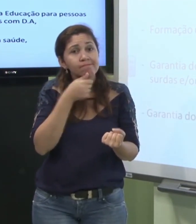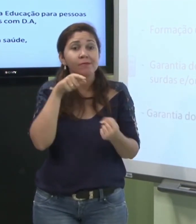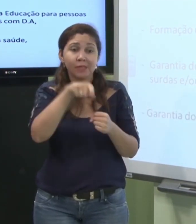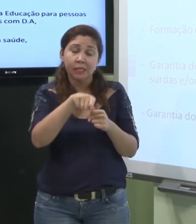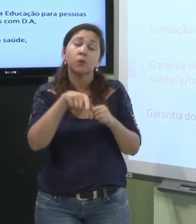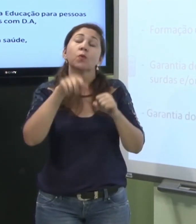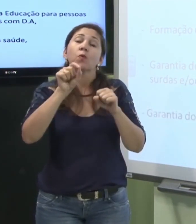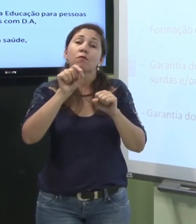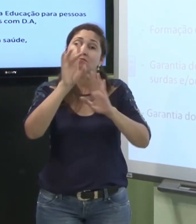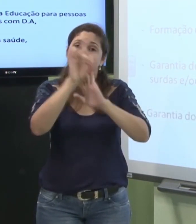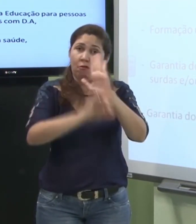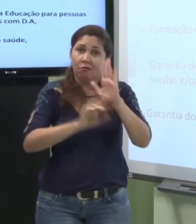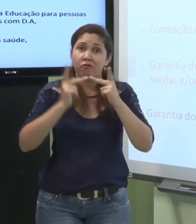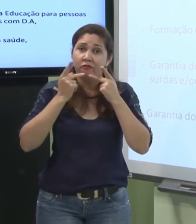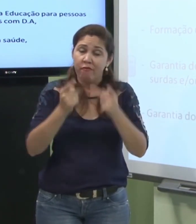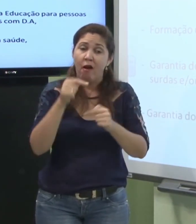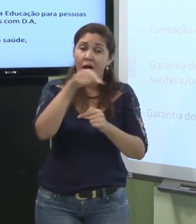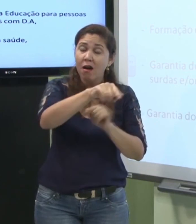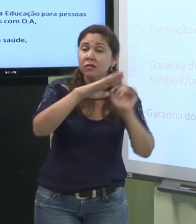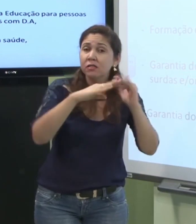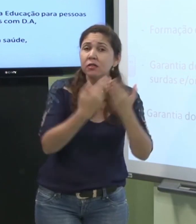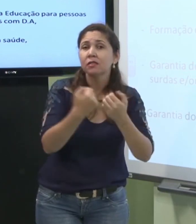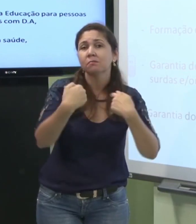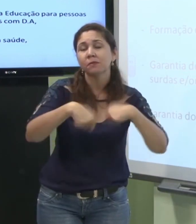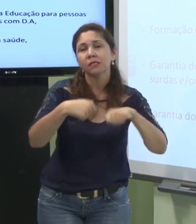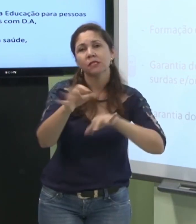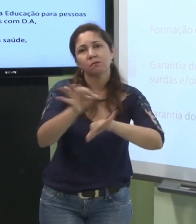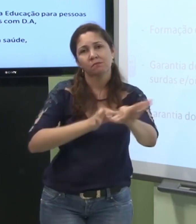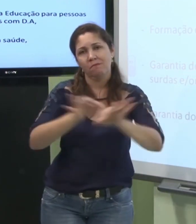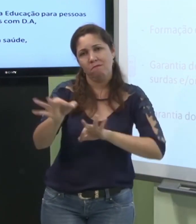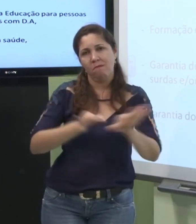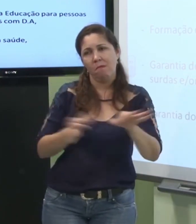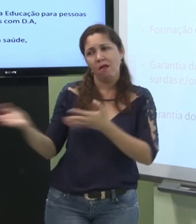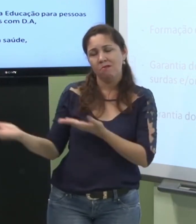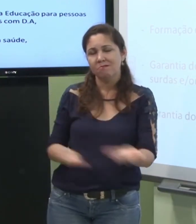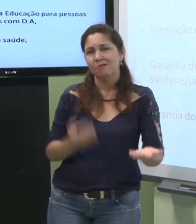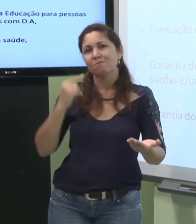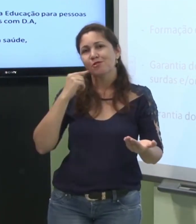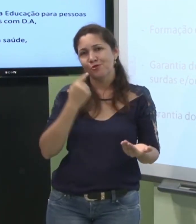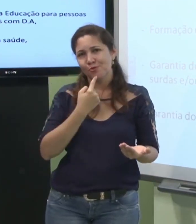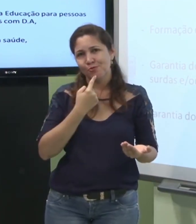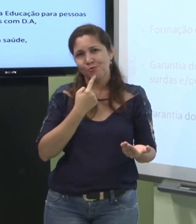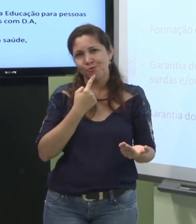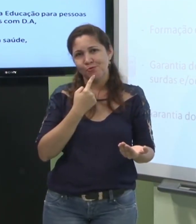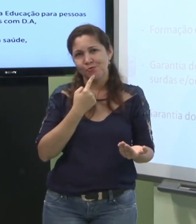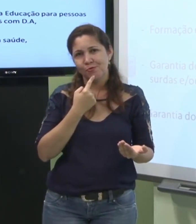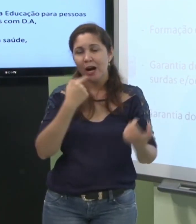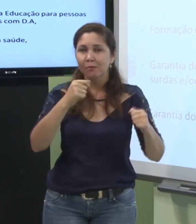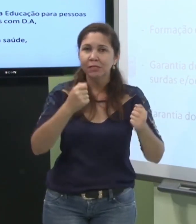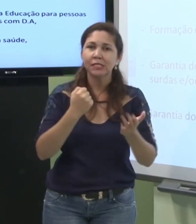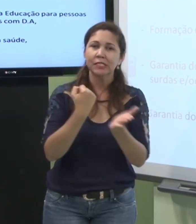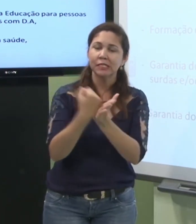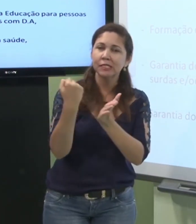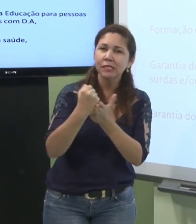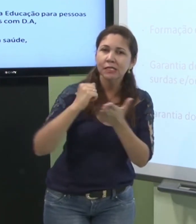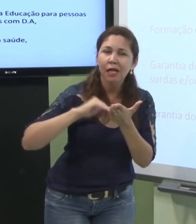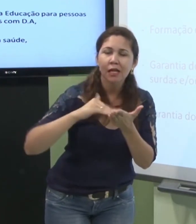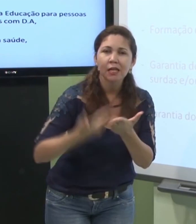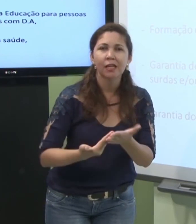o decreto fala que a escola precisa se adaptar para receber esse surdo precisa contratar intérprete o professor